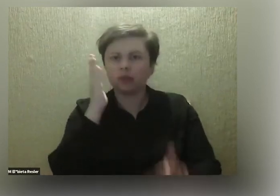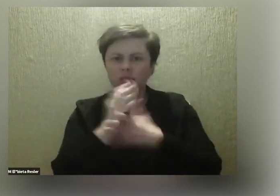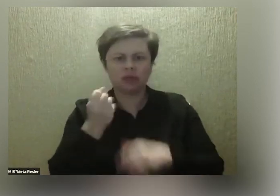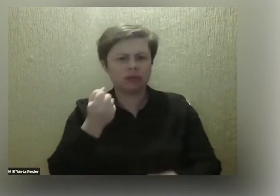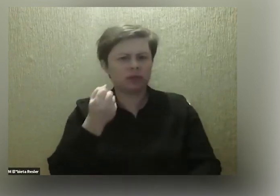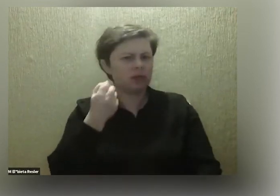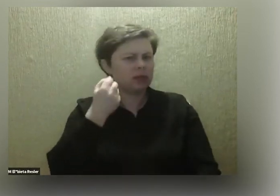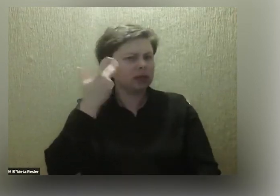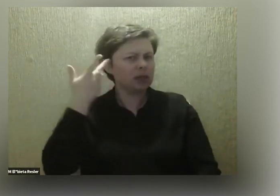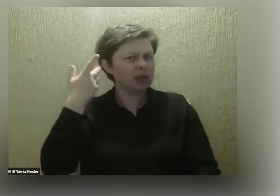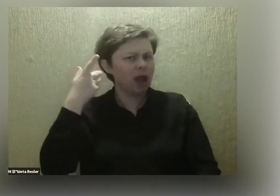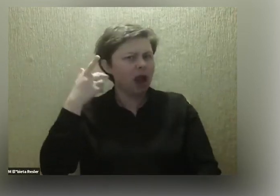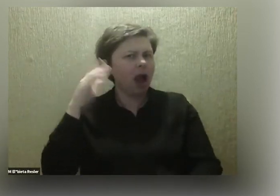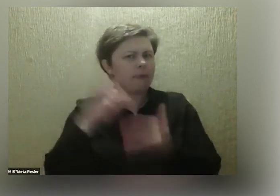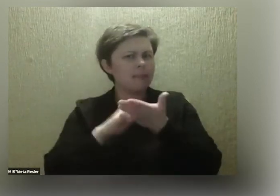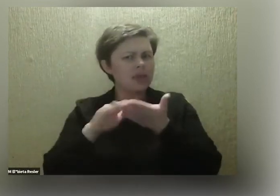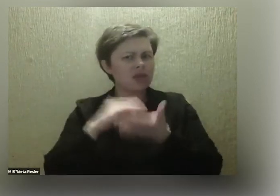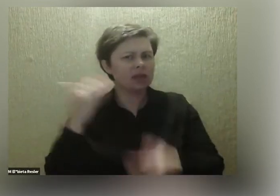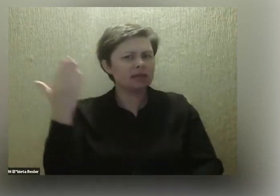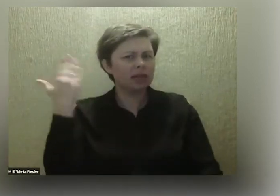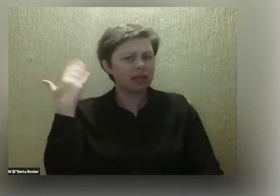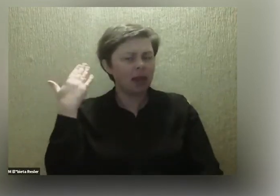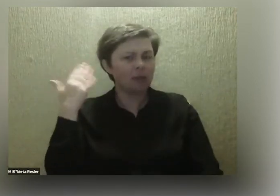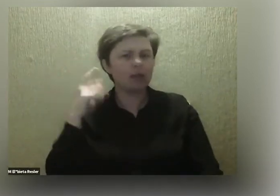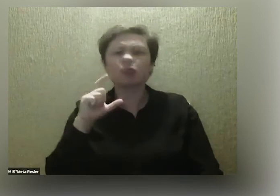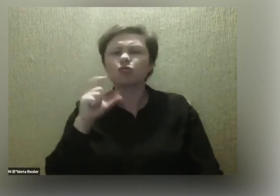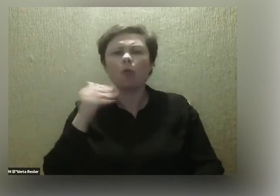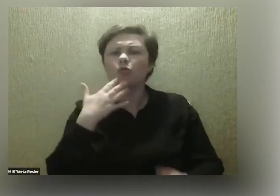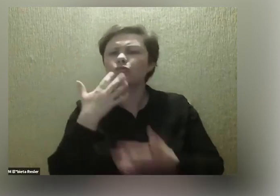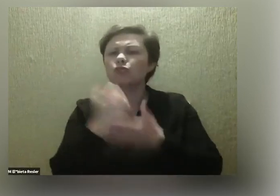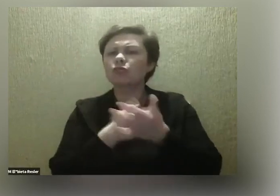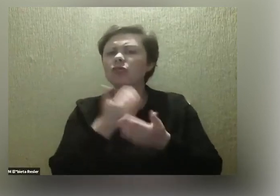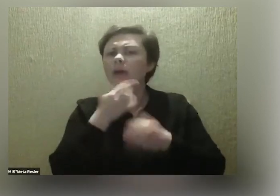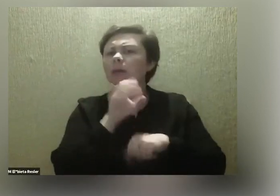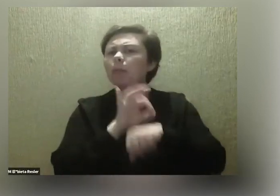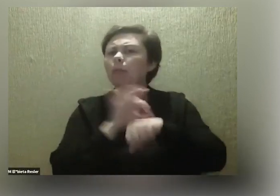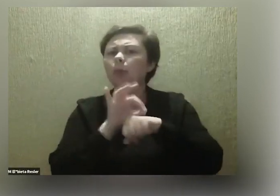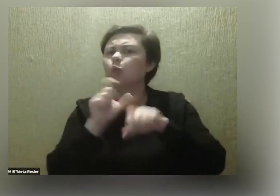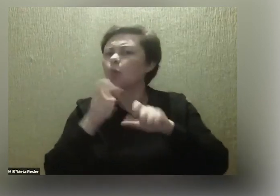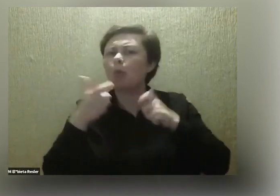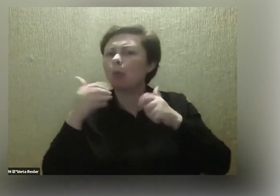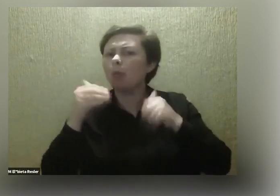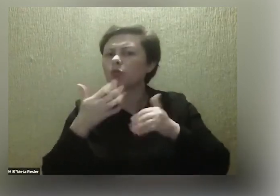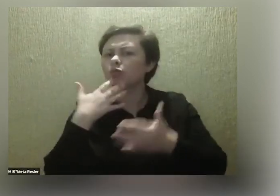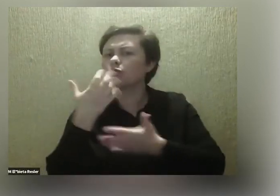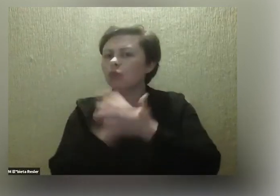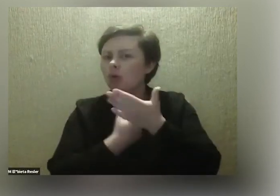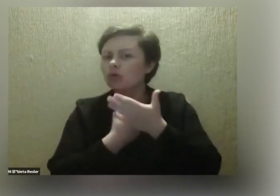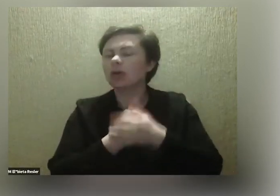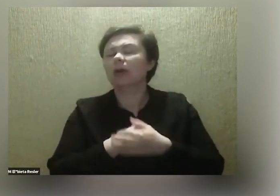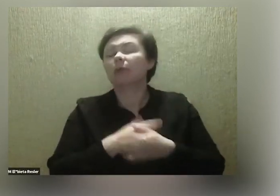miesięcy Kilka miesięcy temu. Tak, kilka miesięcy temu. Z czego można skorzystać w ramach tego projektu? Można skorzystać